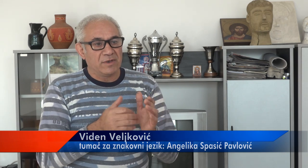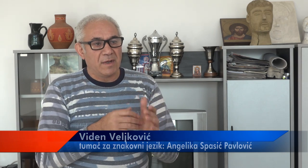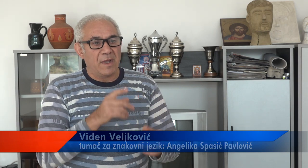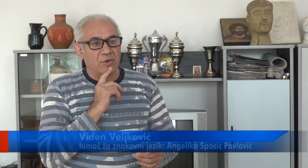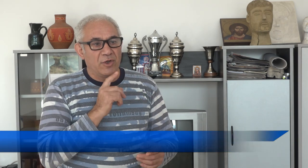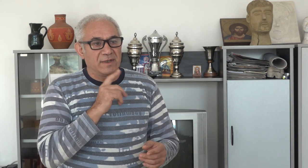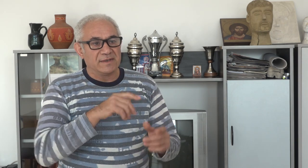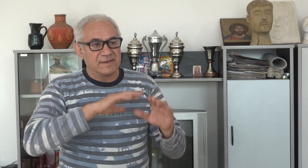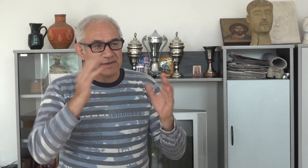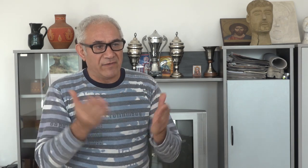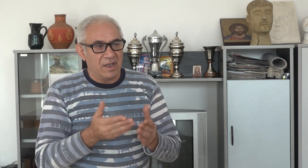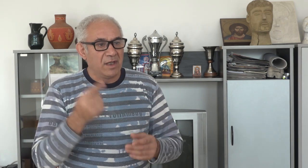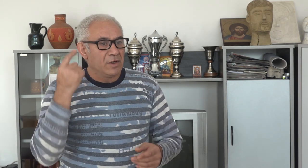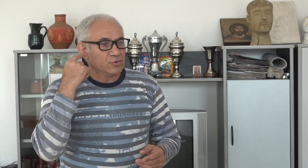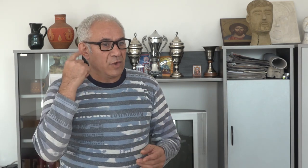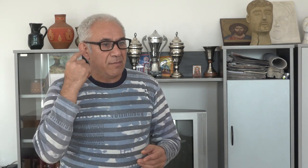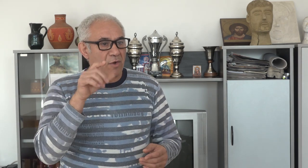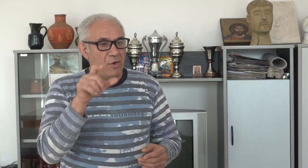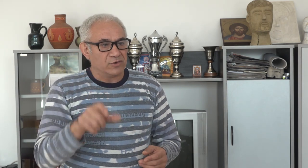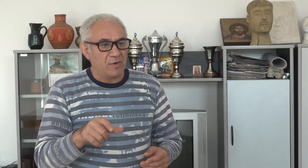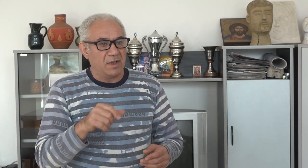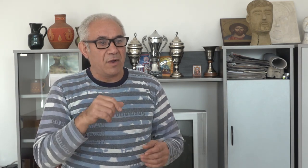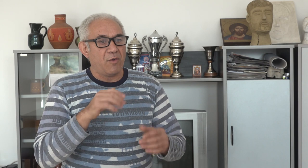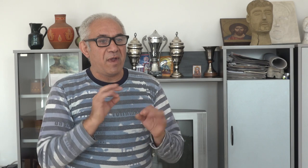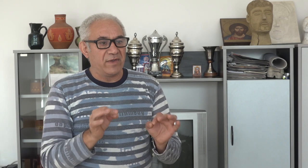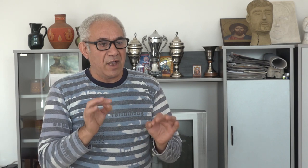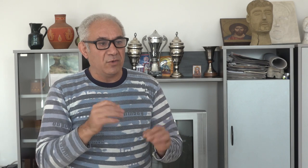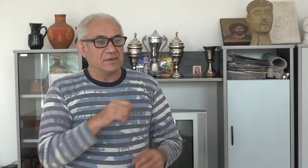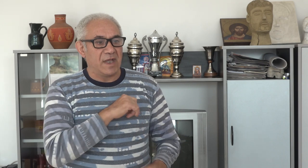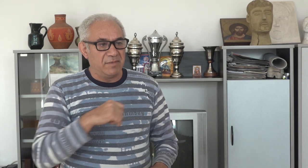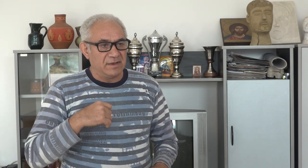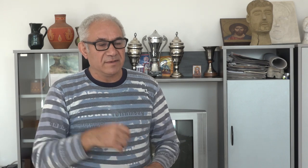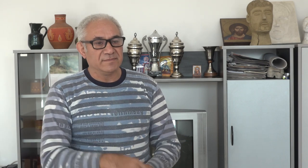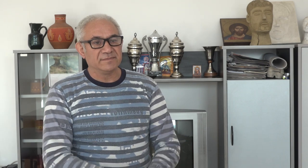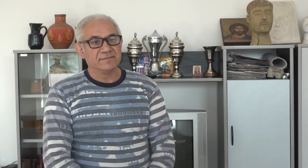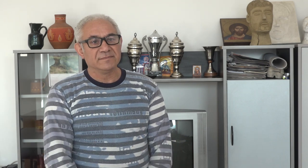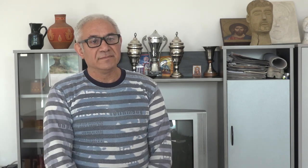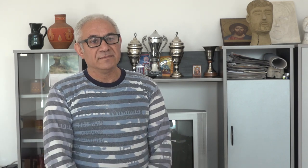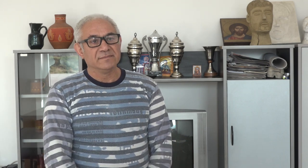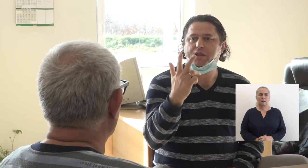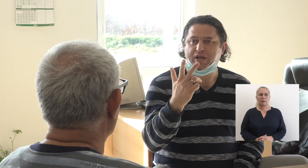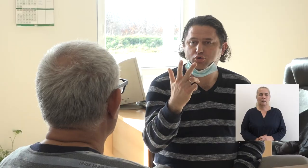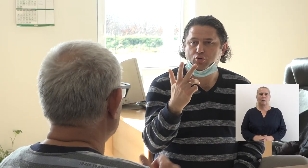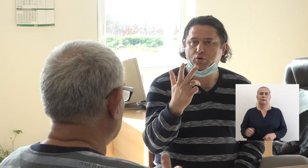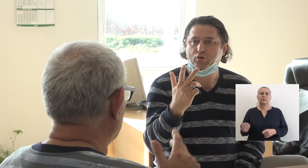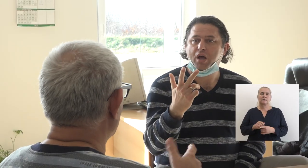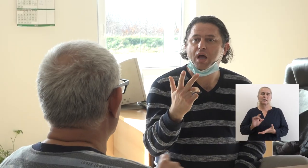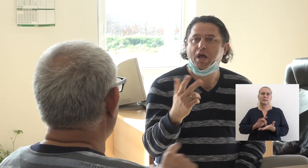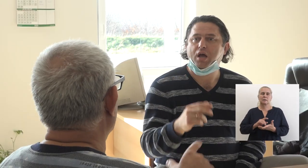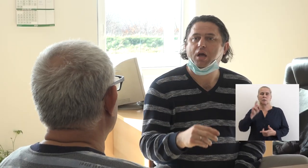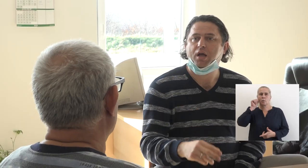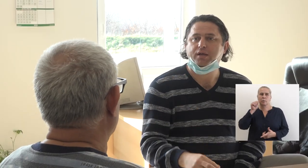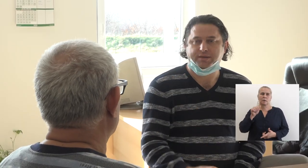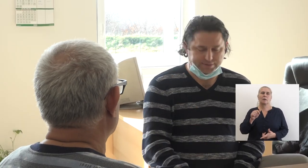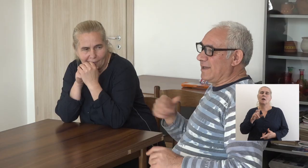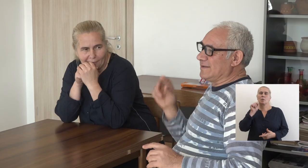obavimo osnovne potrebe koje čujuće osobe obavljuju same. A servisni